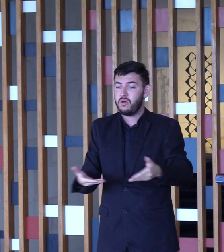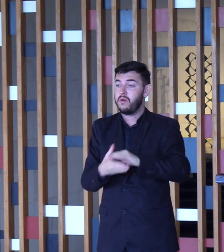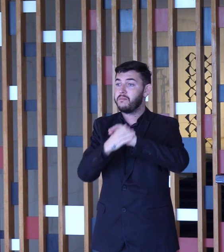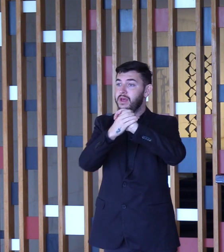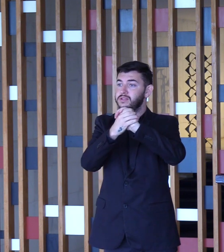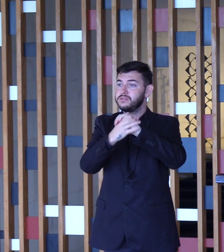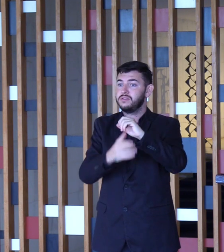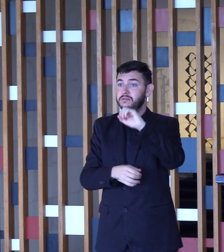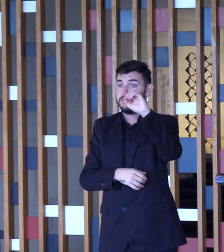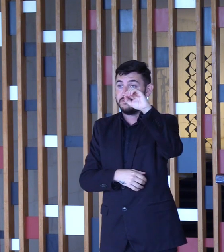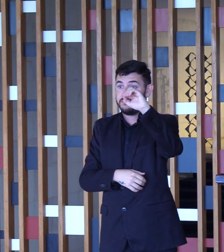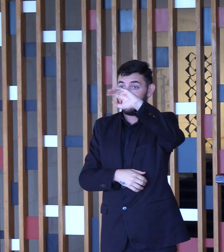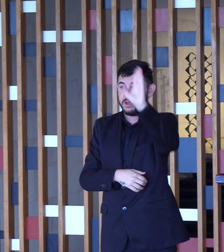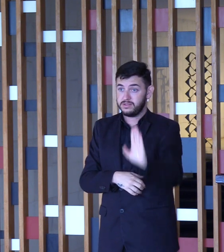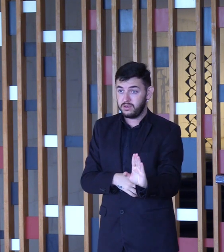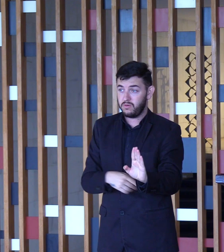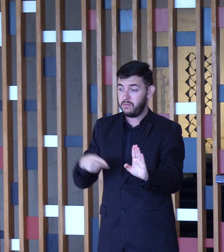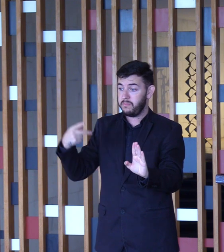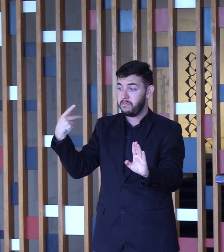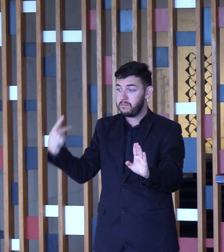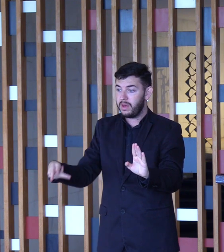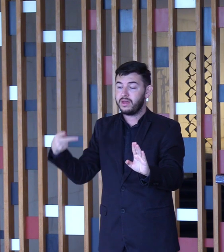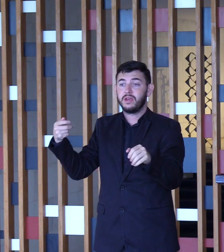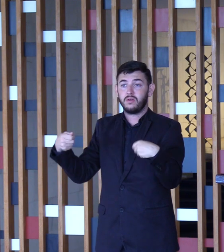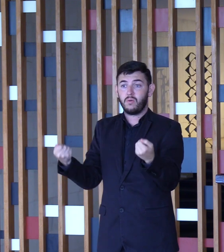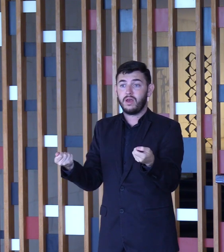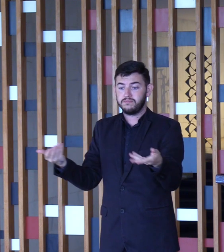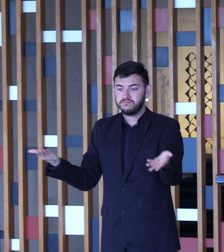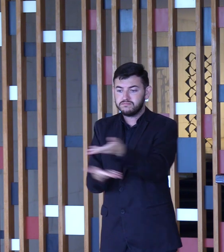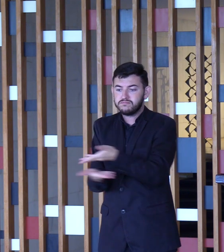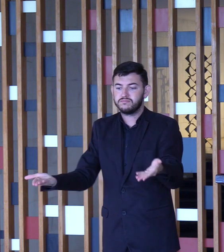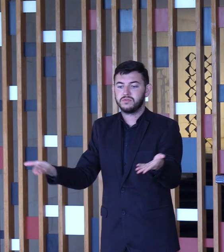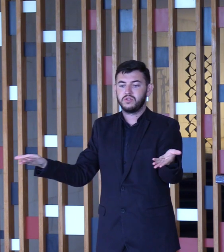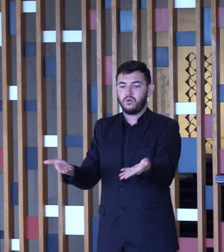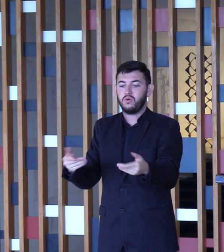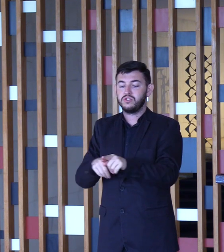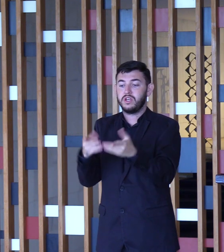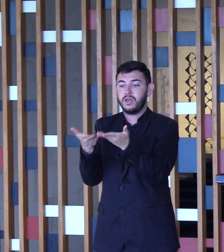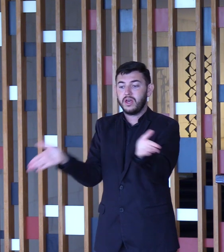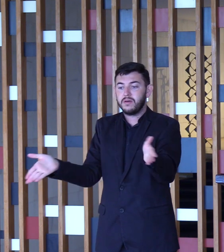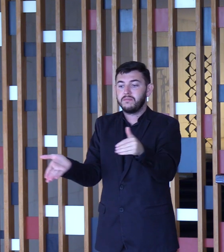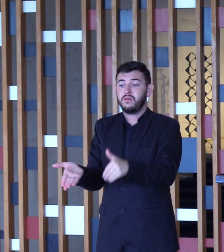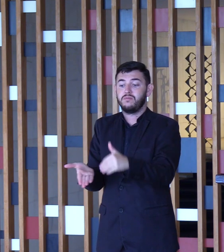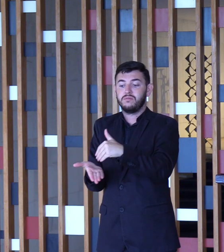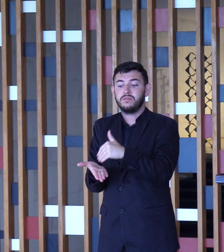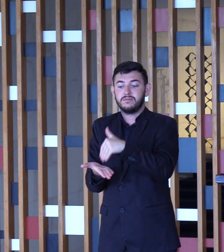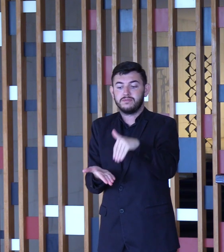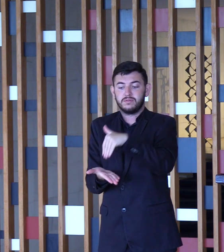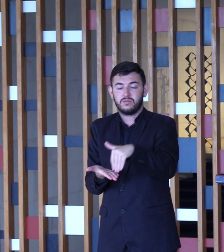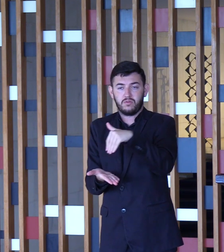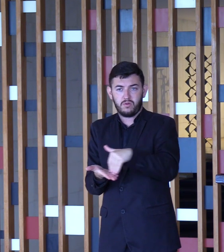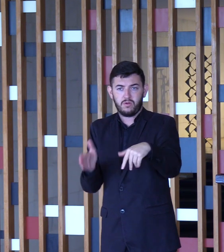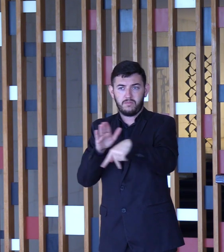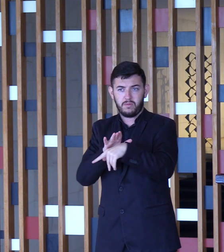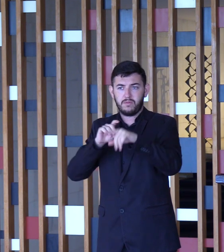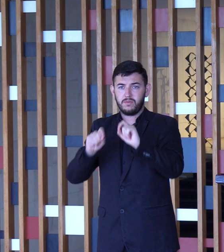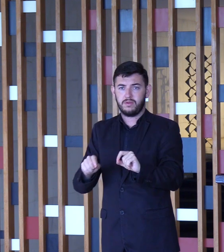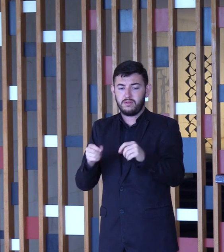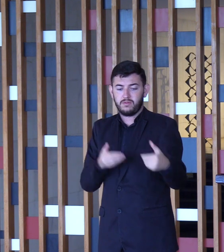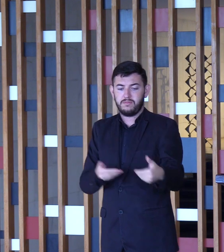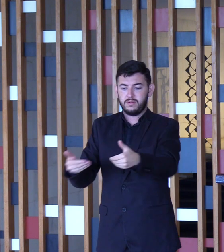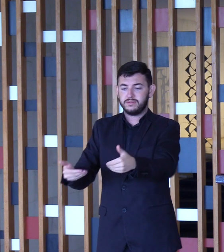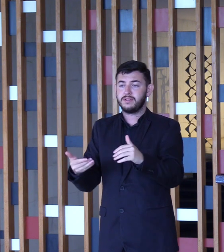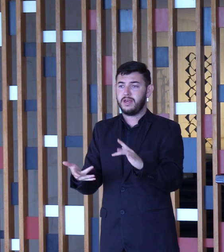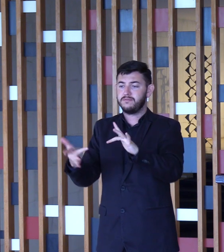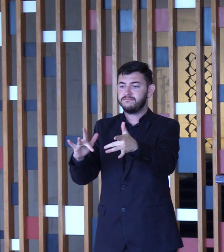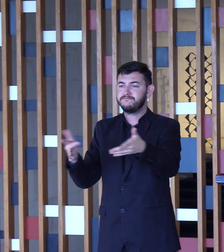palácio, que hoje abriga o escritório de representação do Ministério das Relações Exteriores, no Rio de Janeiro. Em